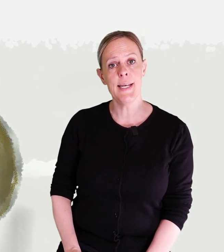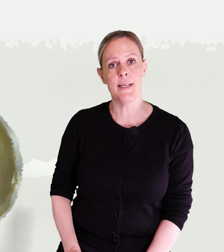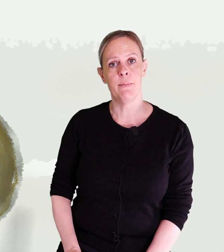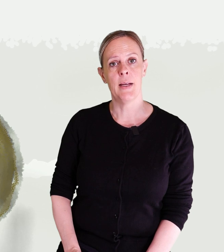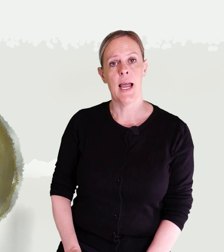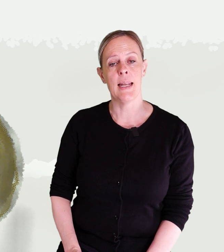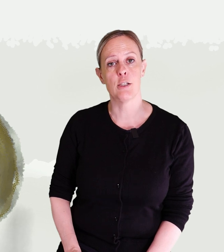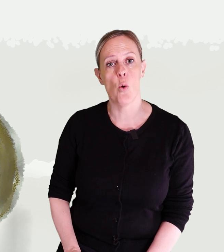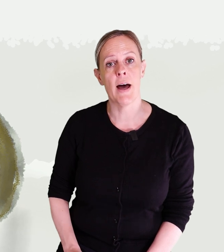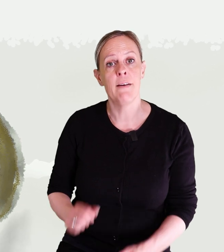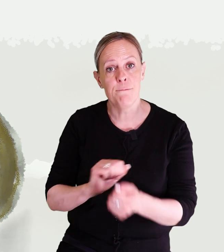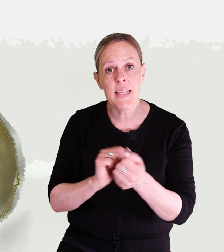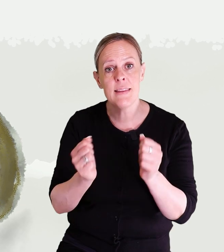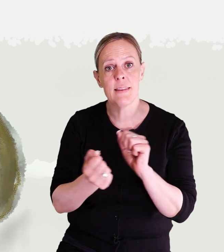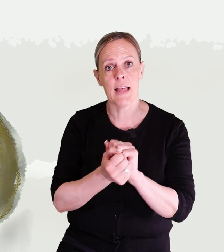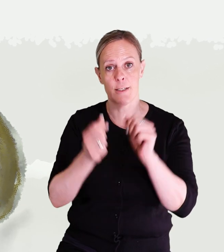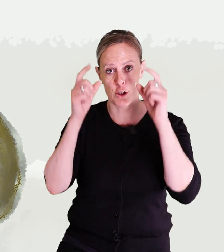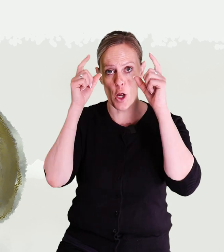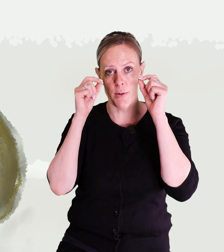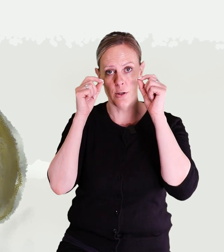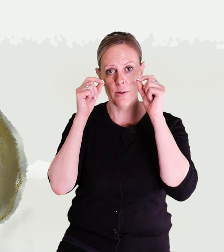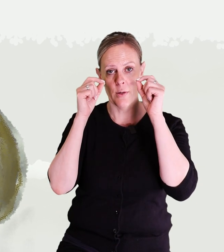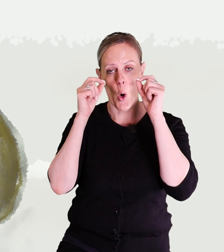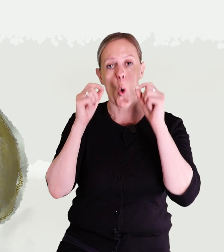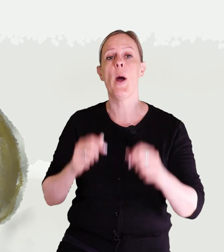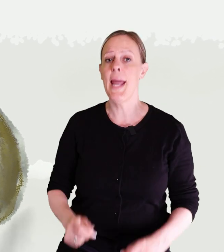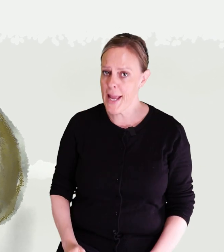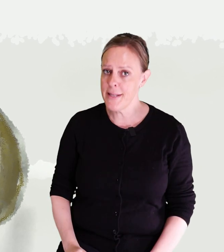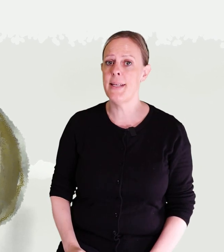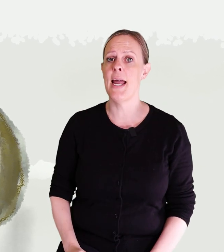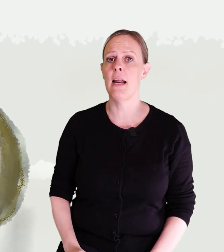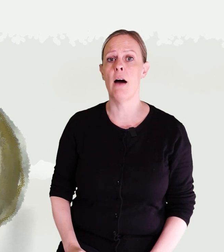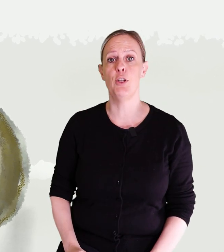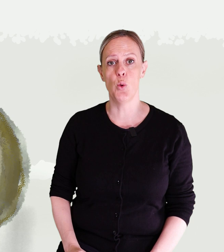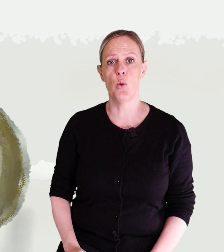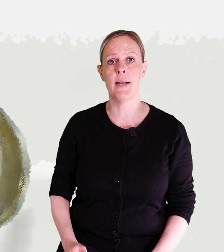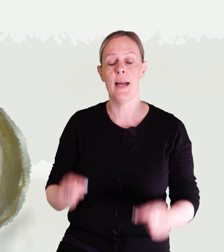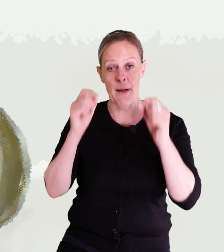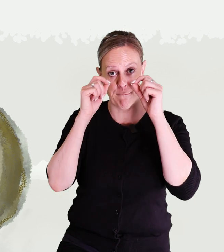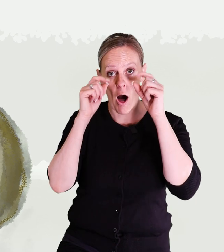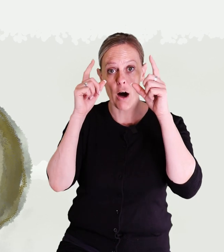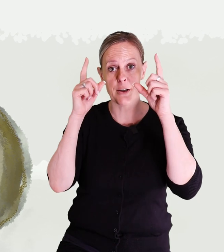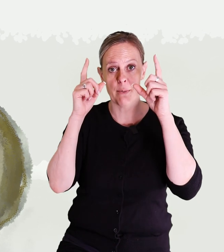idet. Eller sover vintersömn. Och en del av djuren är vakna.